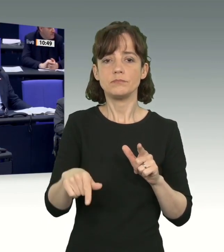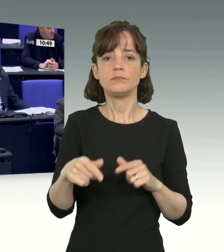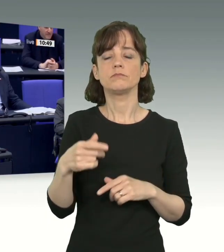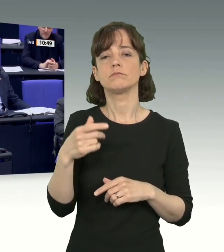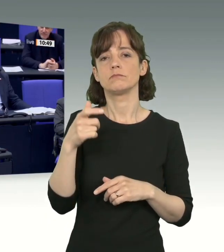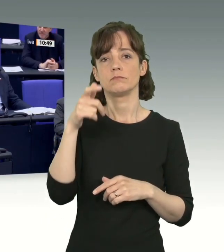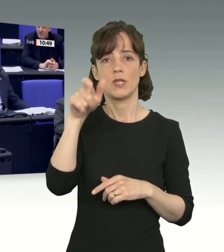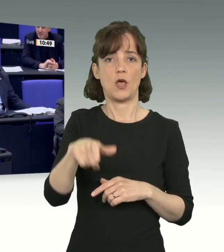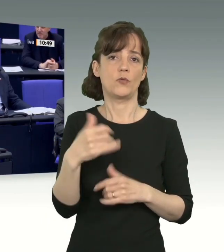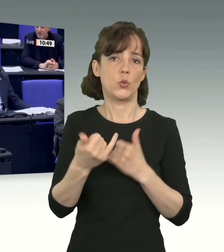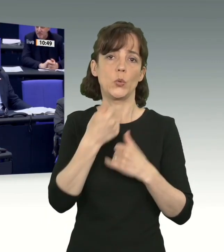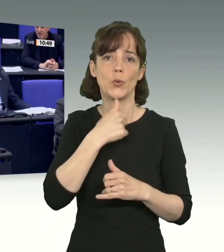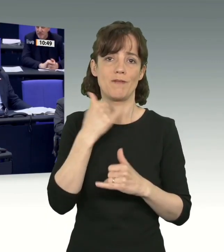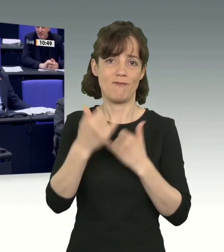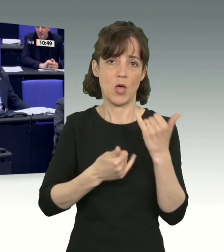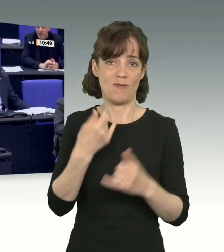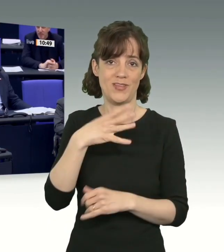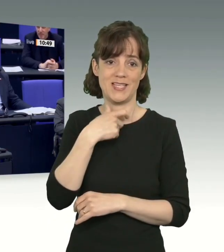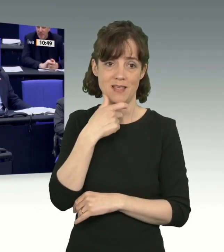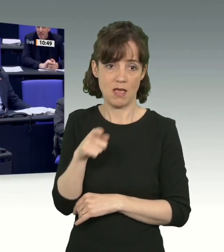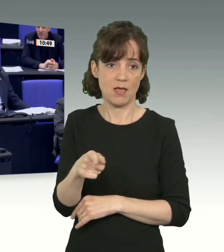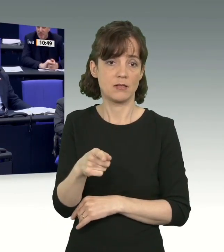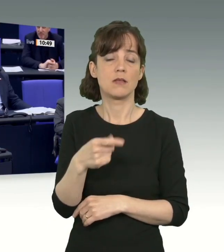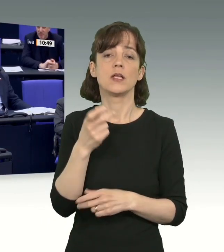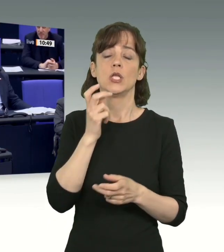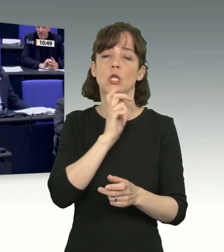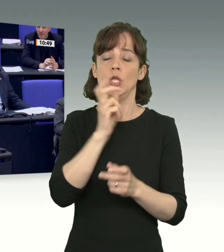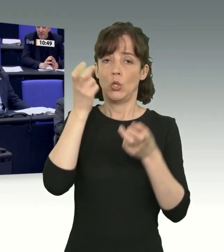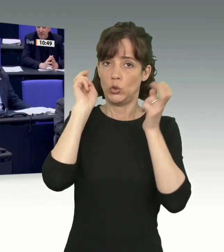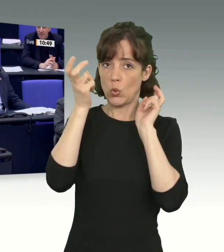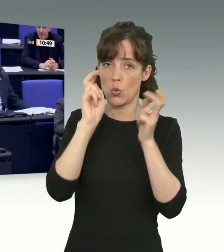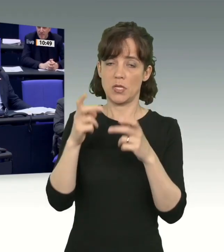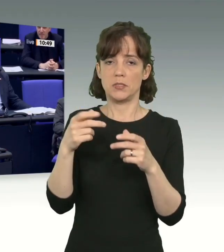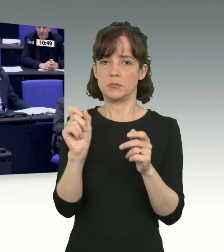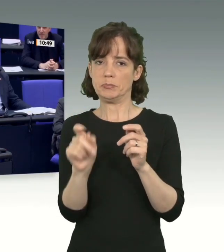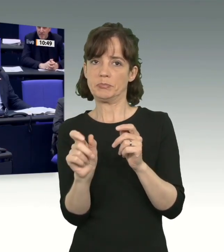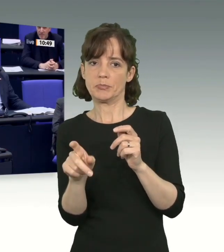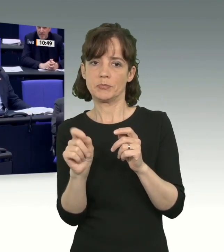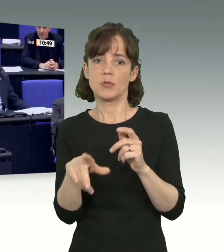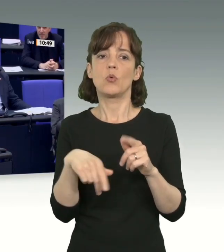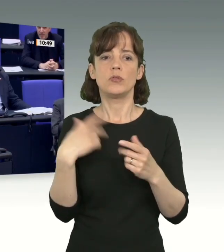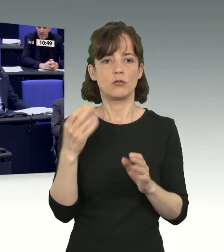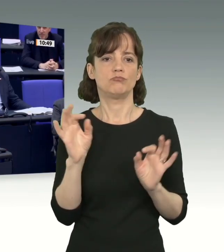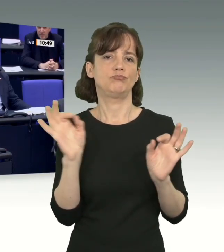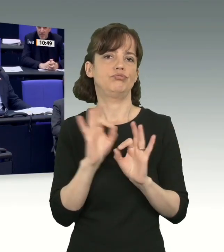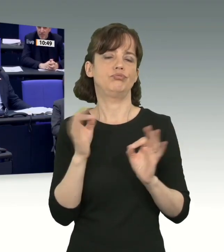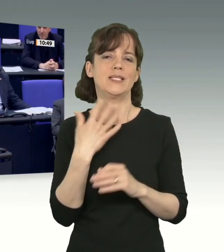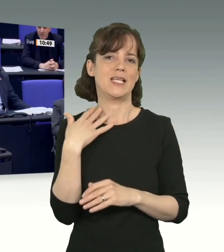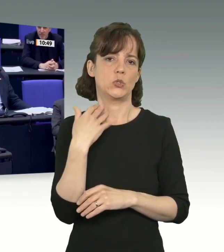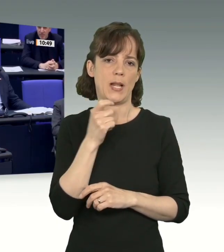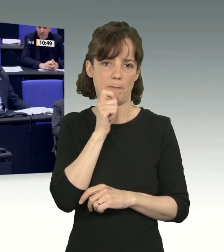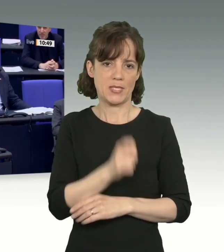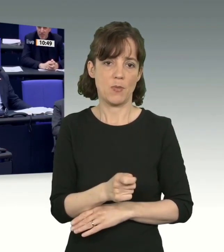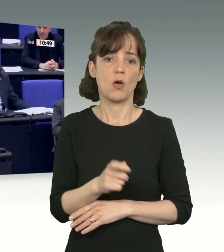schwerst sexuell missbraucht hat. Der drei Jahre in Haft gegangen ist, jetzt wieder auf freiem Fuß ist. Der nicht abgeschoben werden kann, obwohl ihm